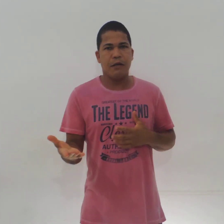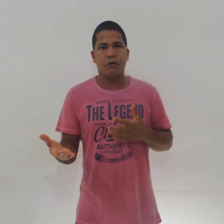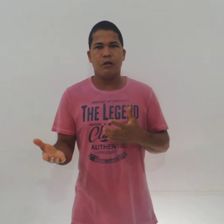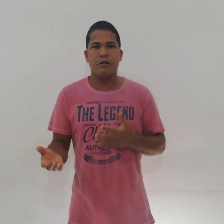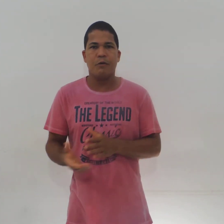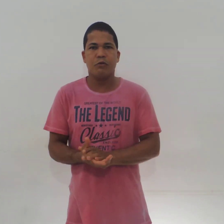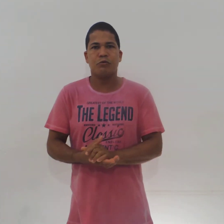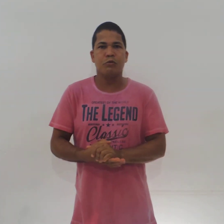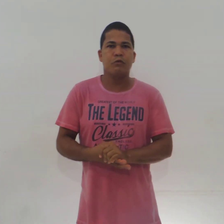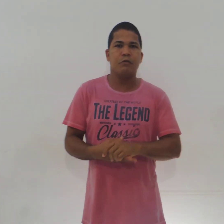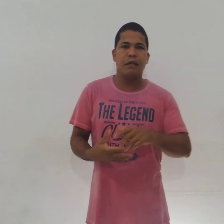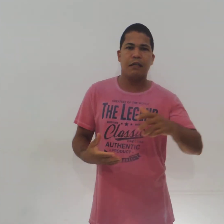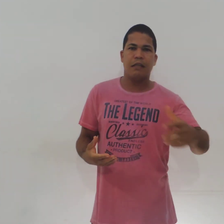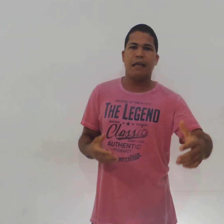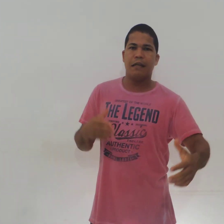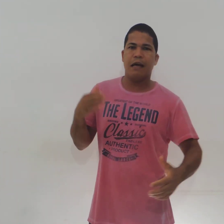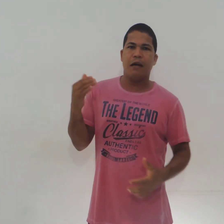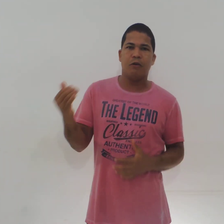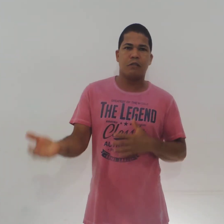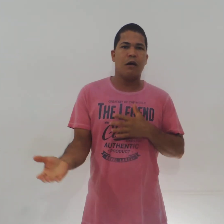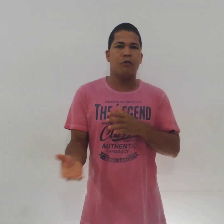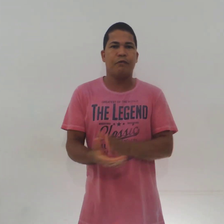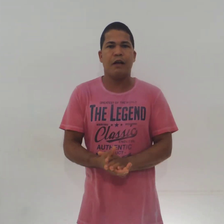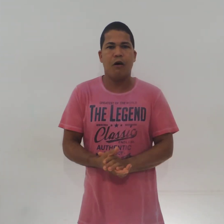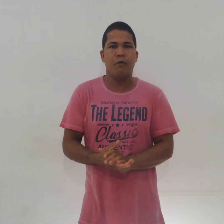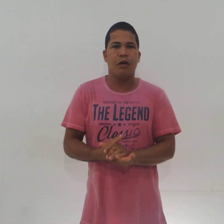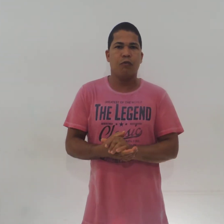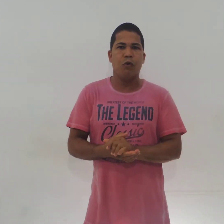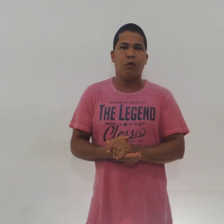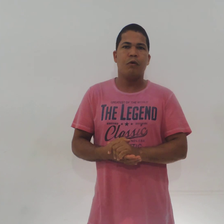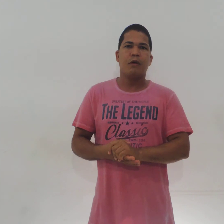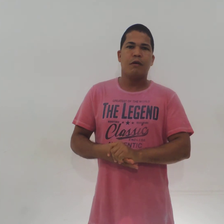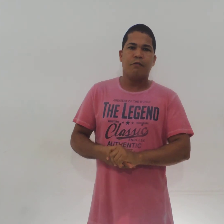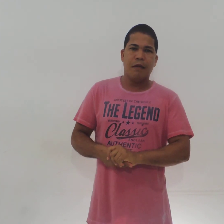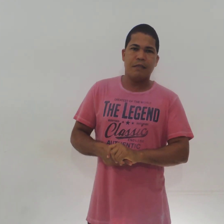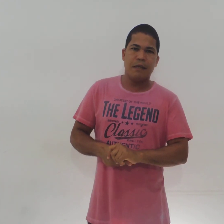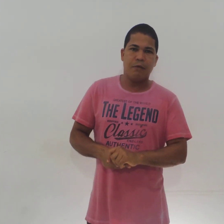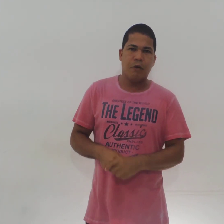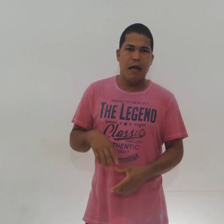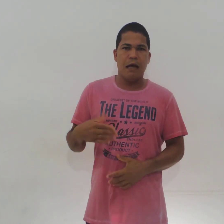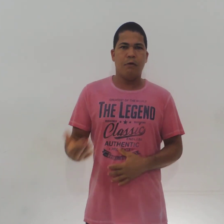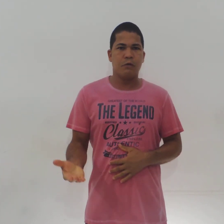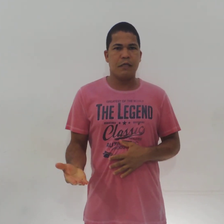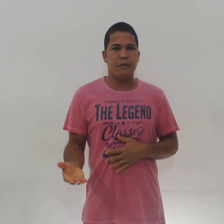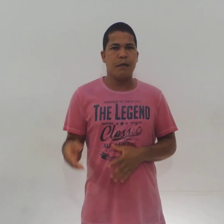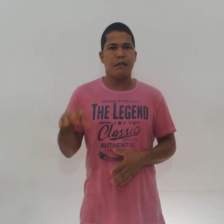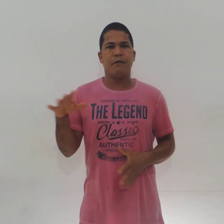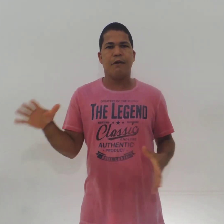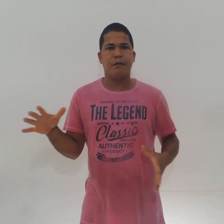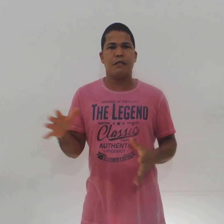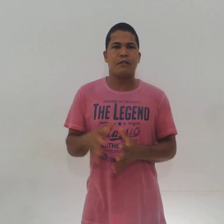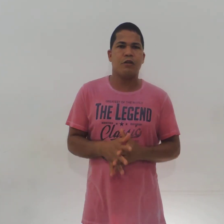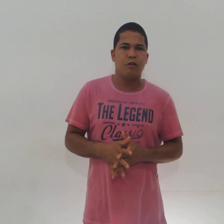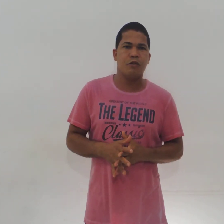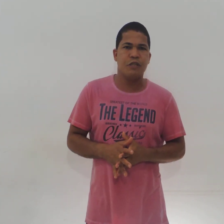que o nosso amigo surdo entenda a nossa aula no final, eu vou fazer o sentimento da teologia.